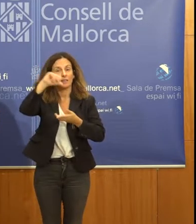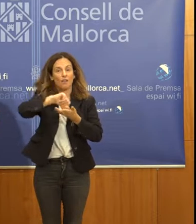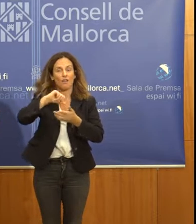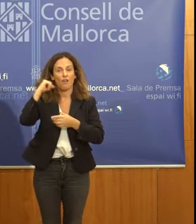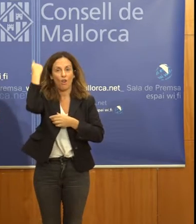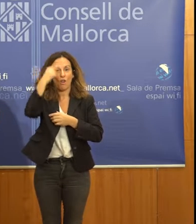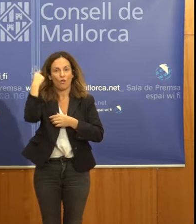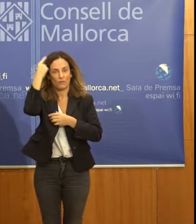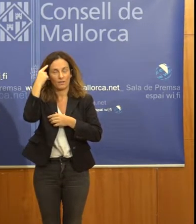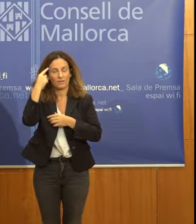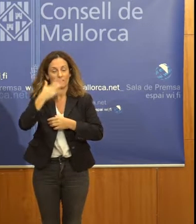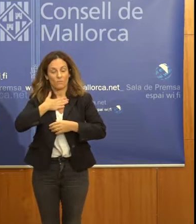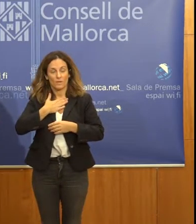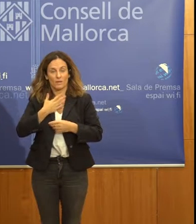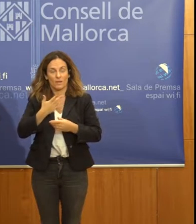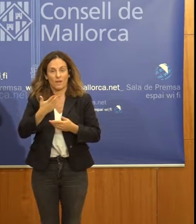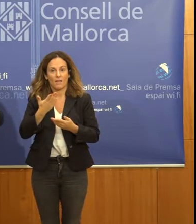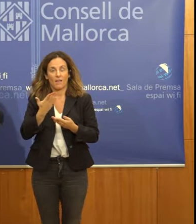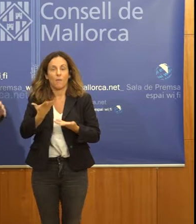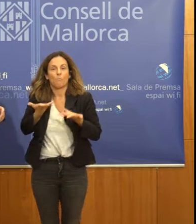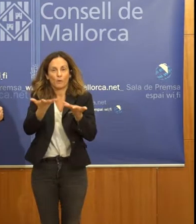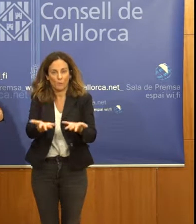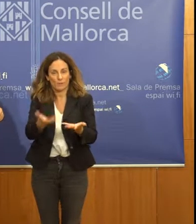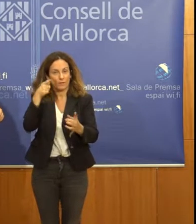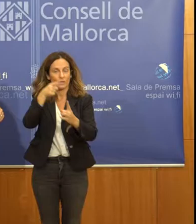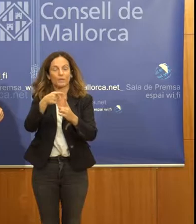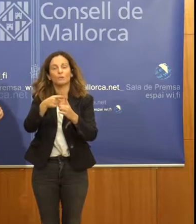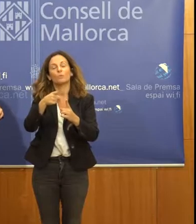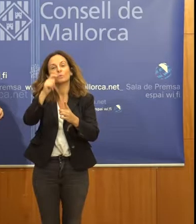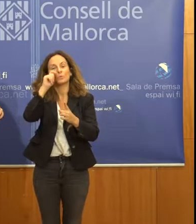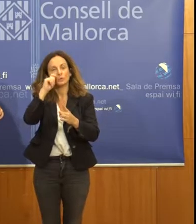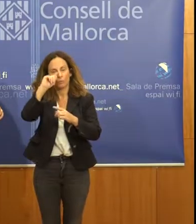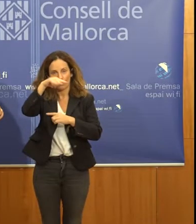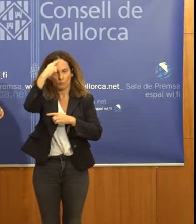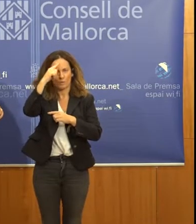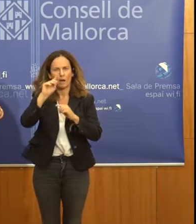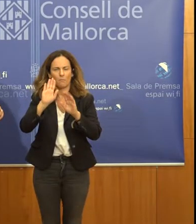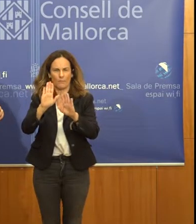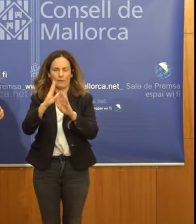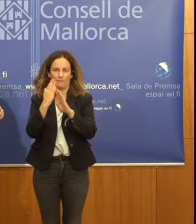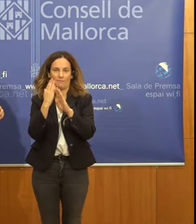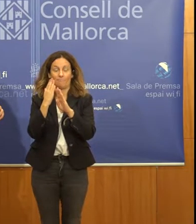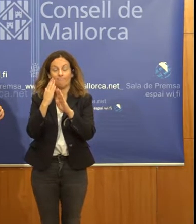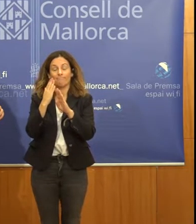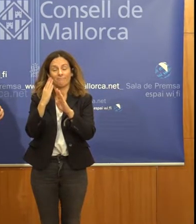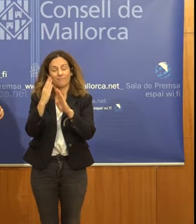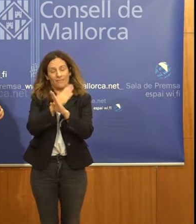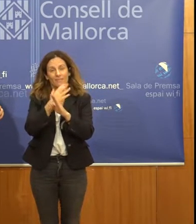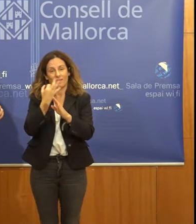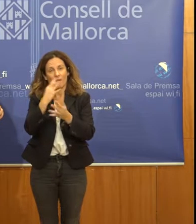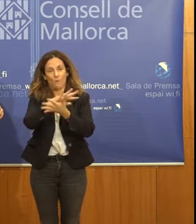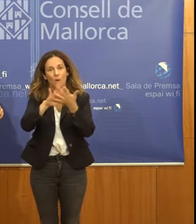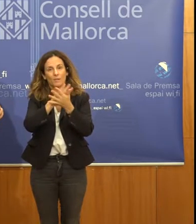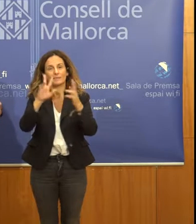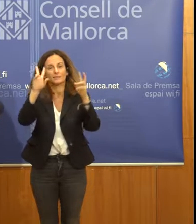en guany per el turisme cultural. De totes formes, crec que és obligat començar fent una referència en el Brexit quan parlem d'assistir a la